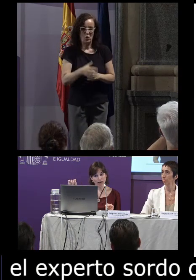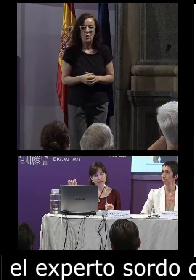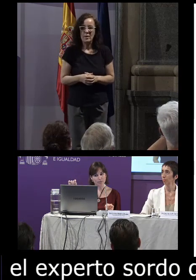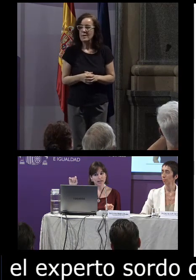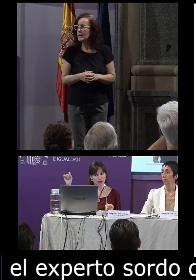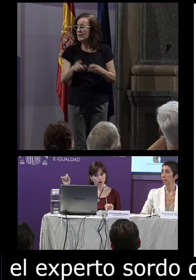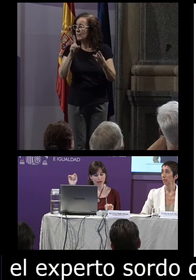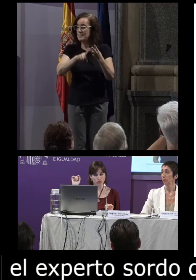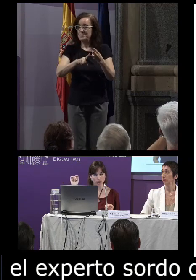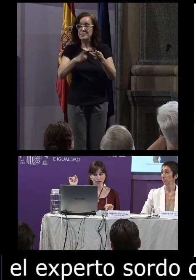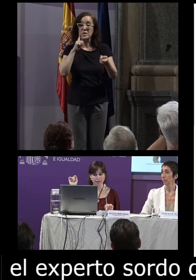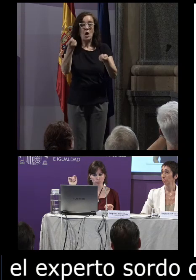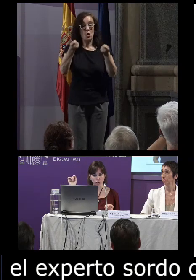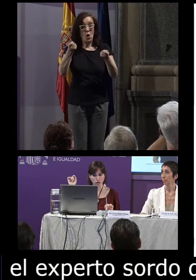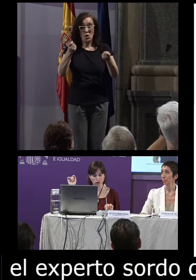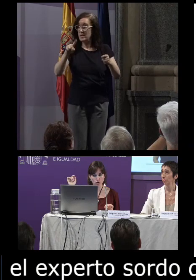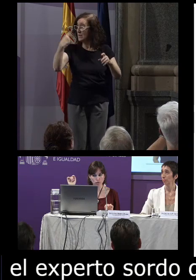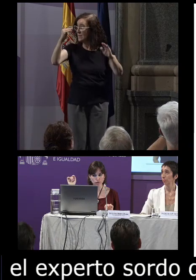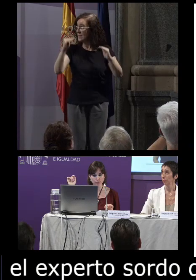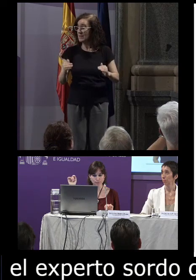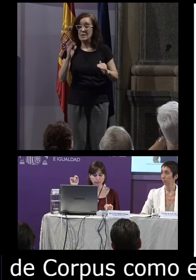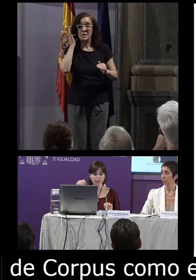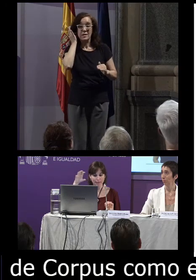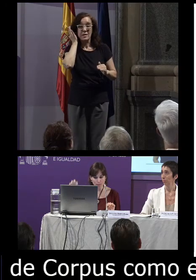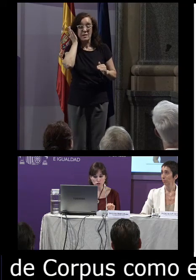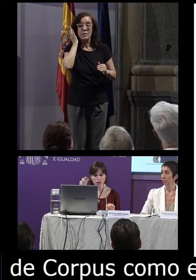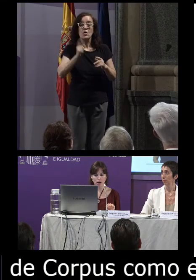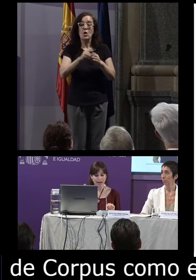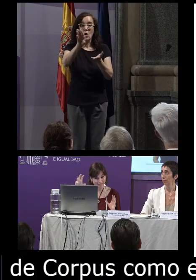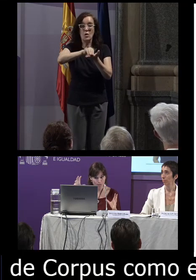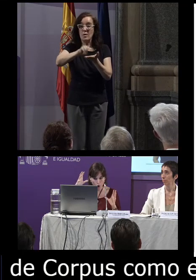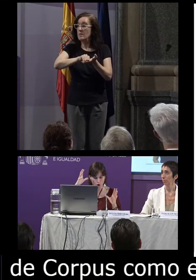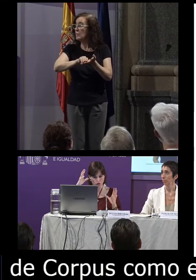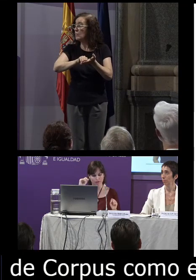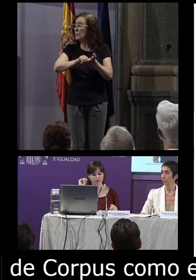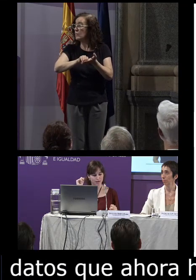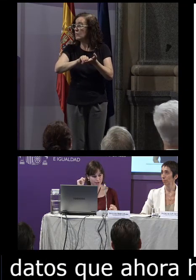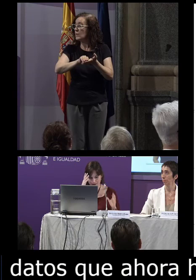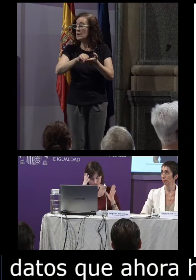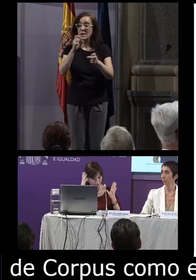Aulalia Rivera es la coordinadora del proyecto de corpus tenemos el trabajo